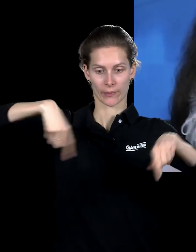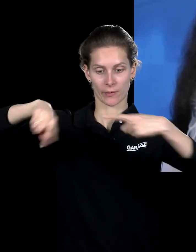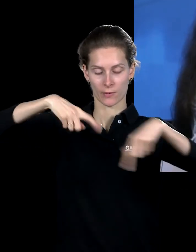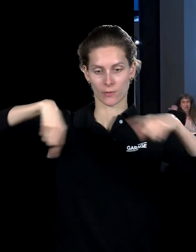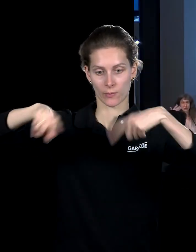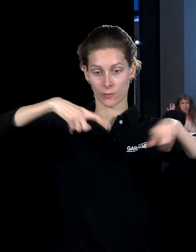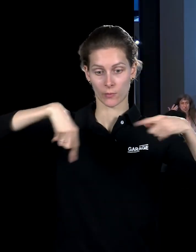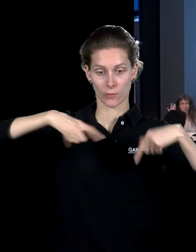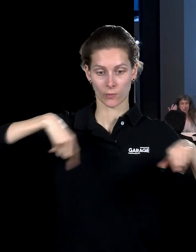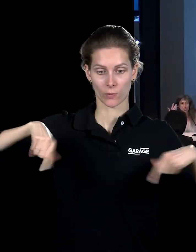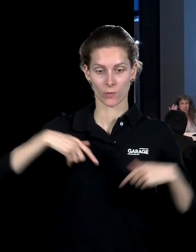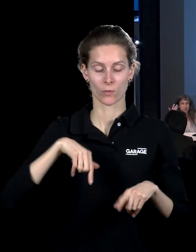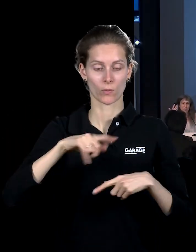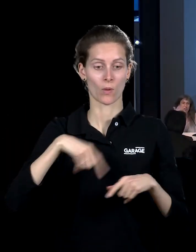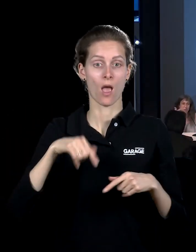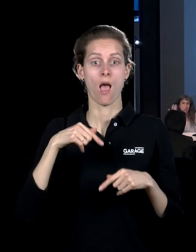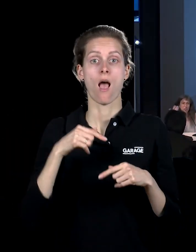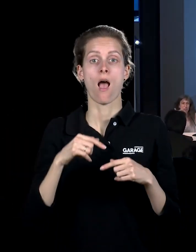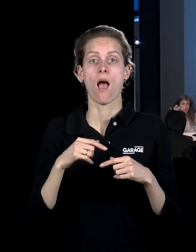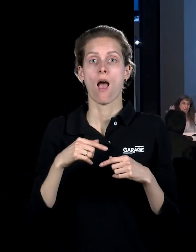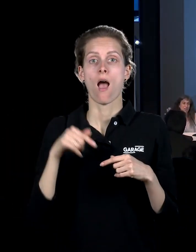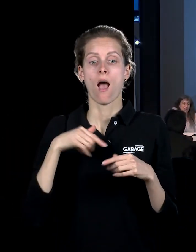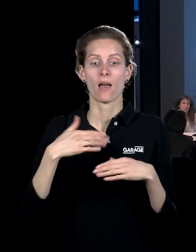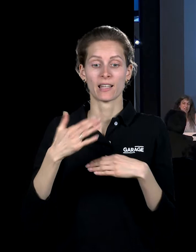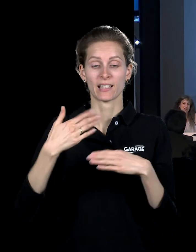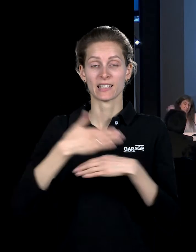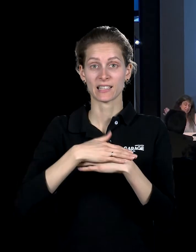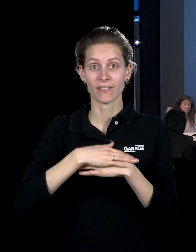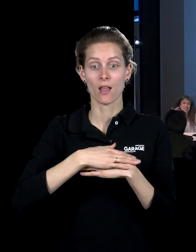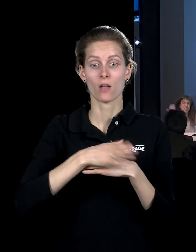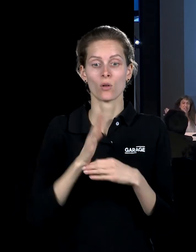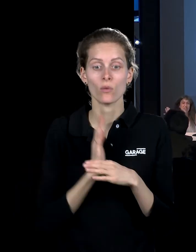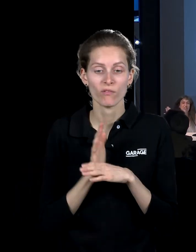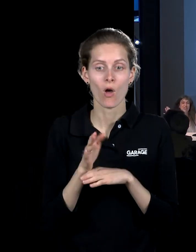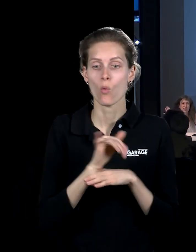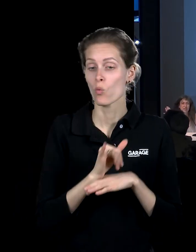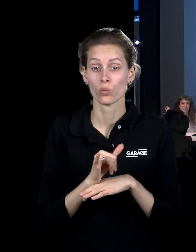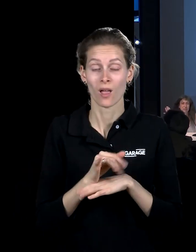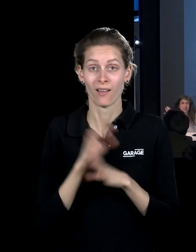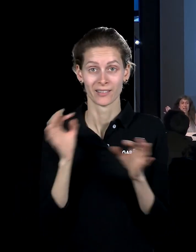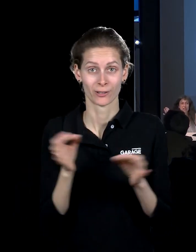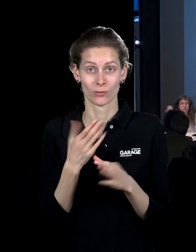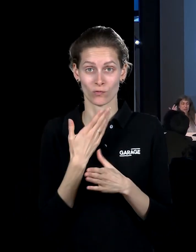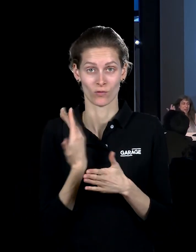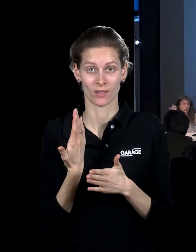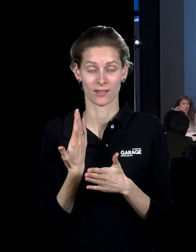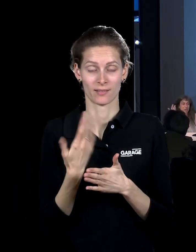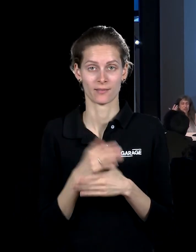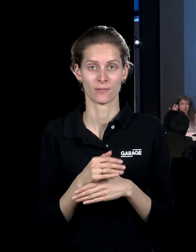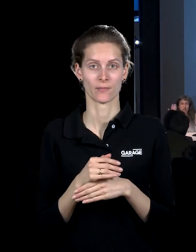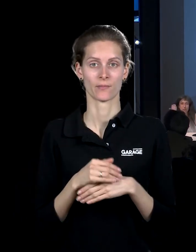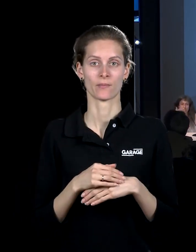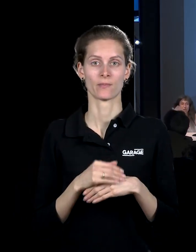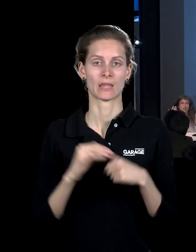которые всё время, которые можно прочитывать как то, что это что-то, и как закрыто, и как открыто одновременно. И вот этот самый